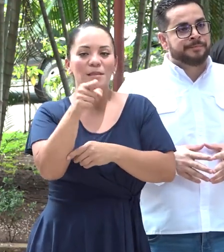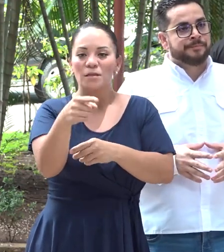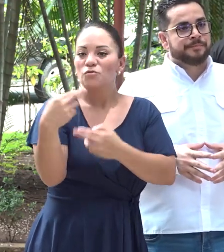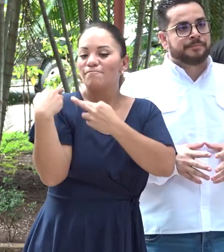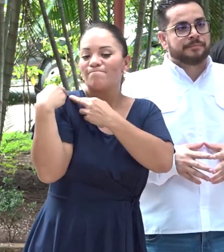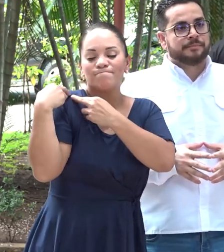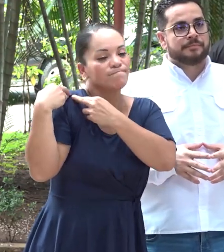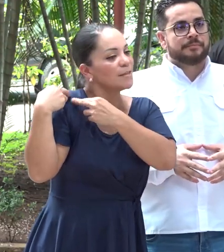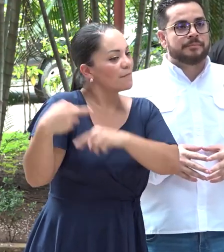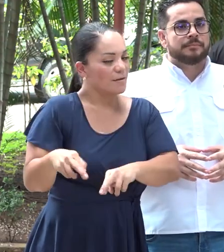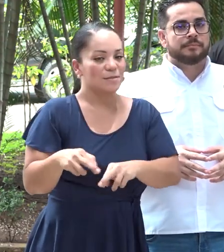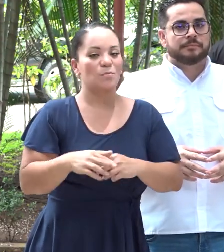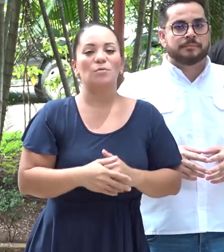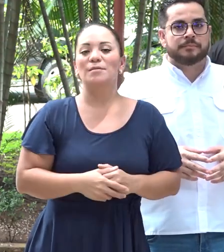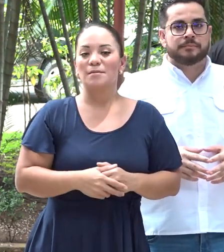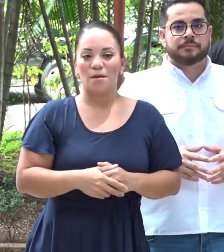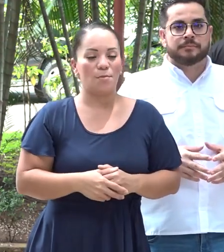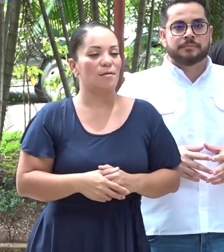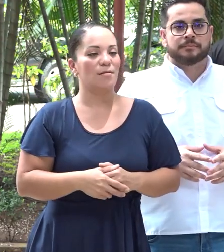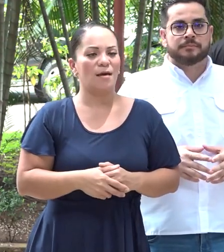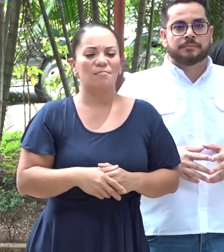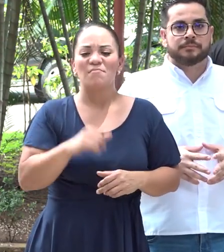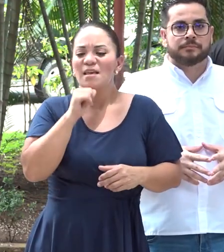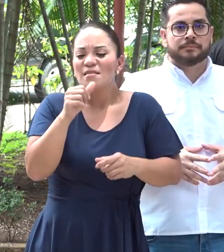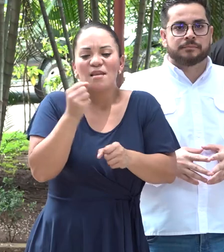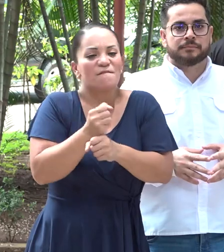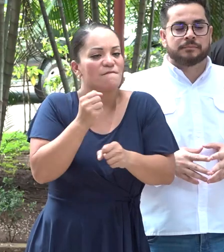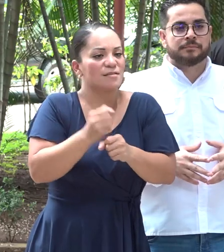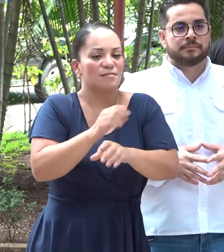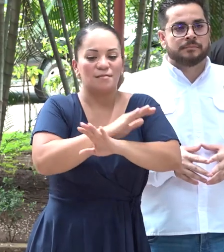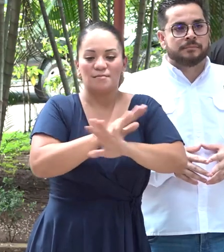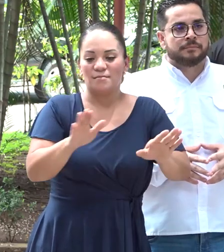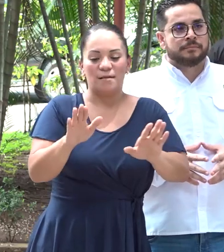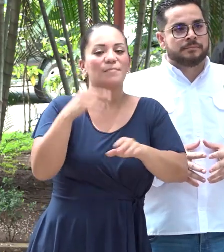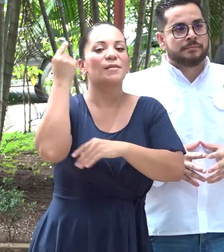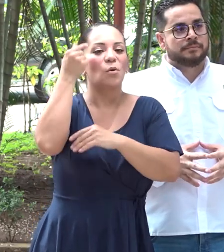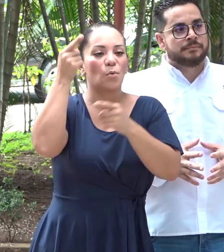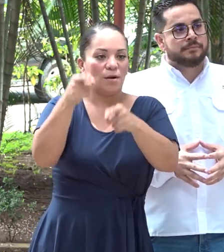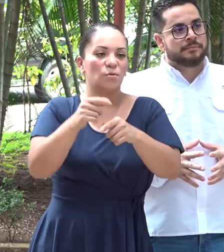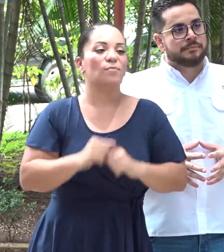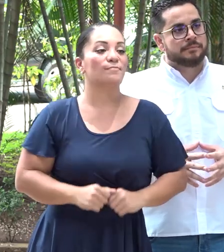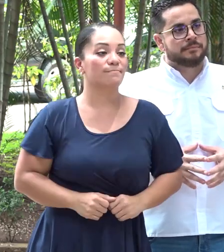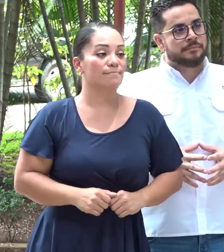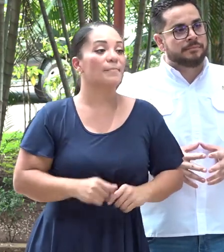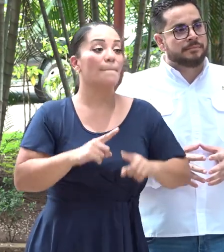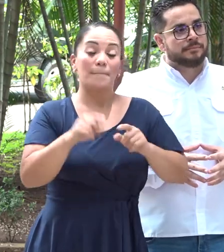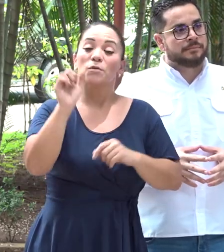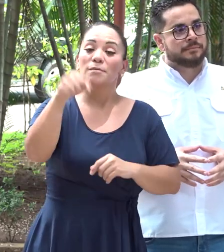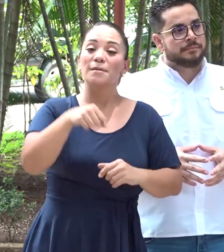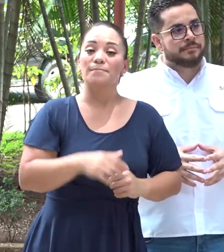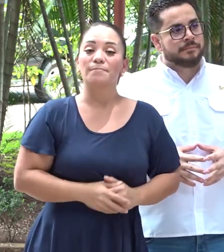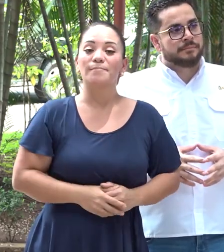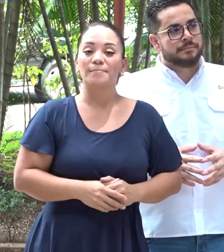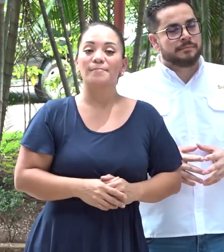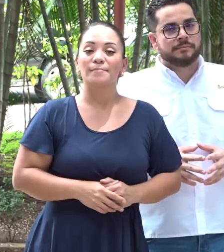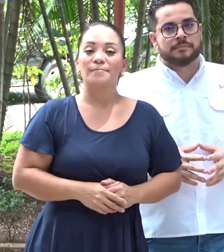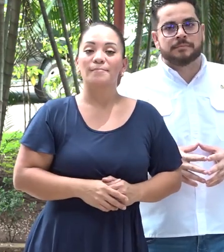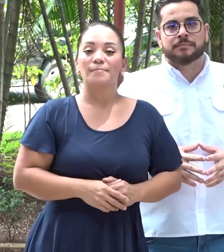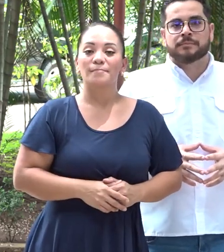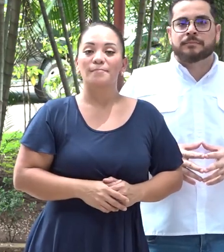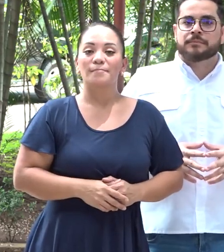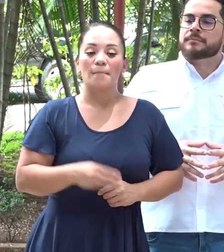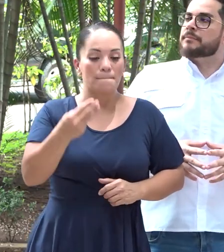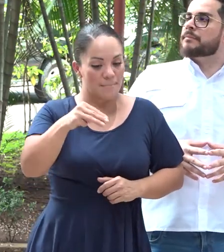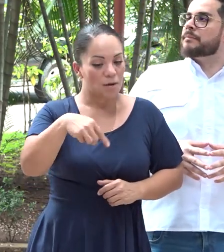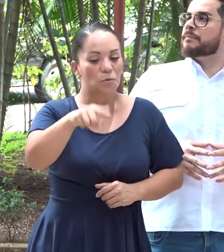irresponsabilidad, una ineficiencia enorme del gobierno. Y sí, un miércoles de estos